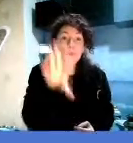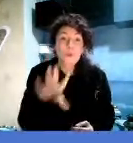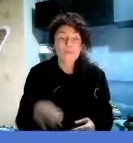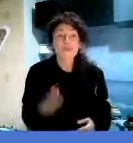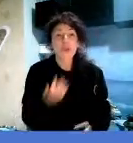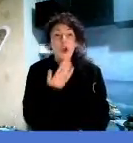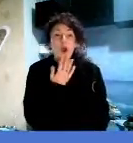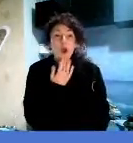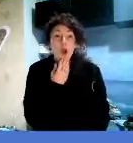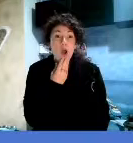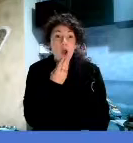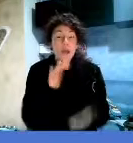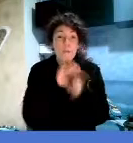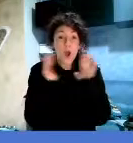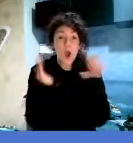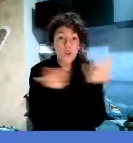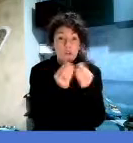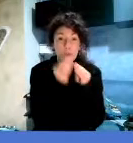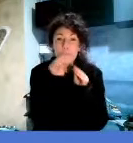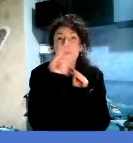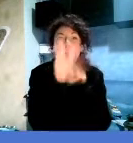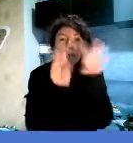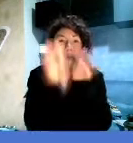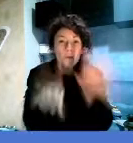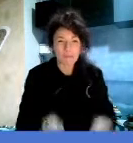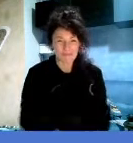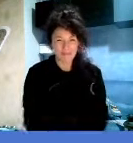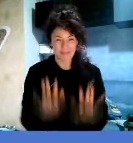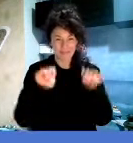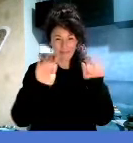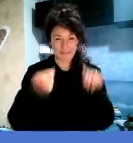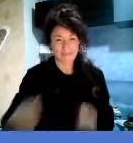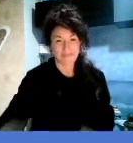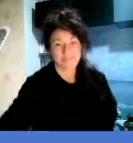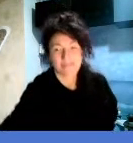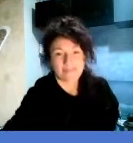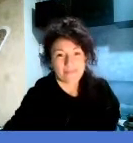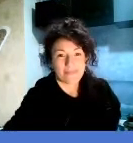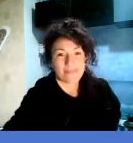vi saluto!